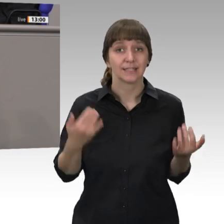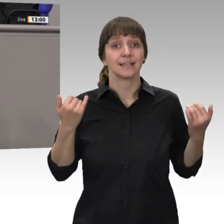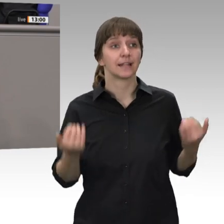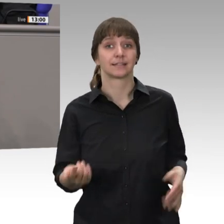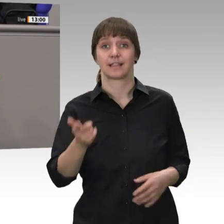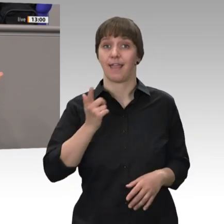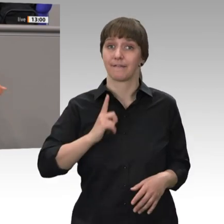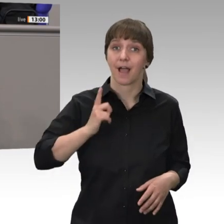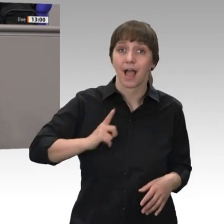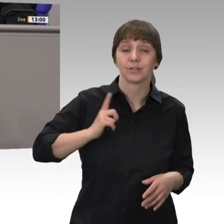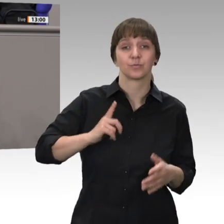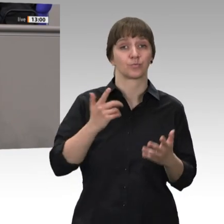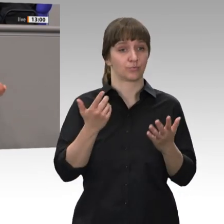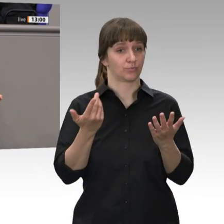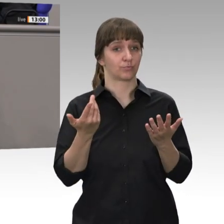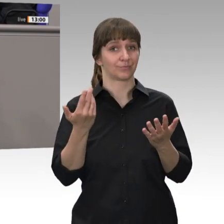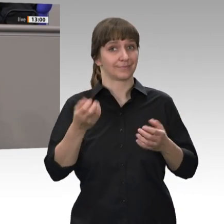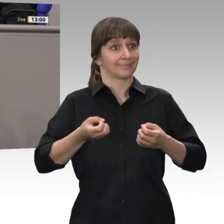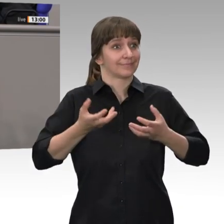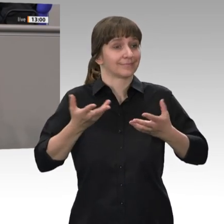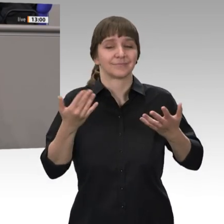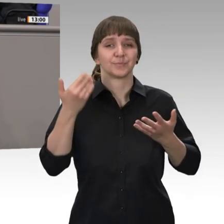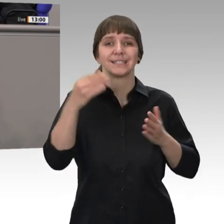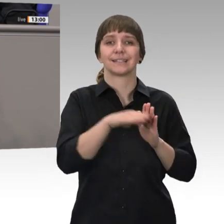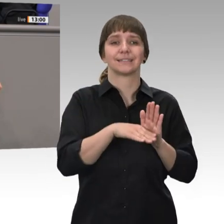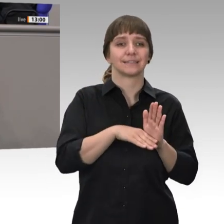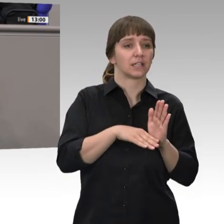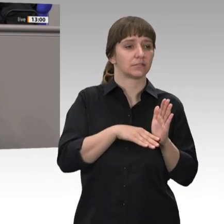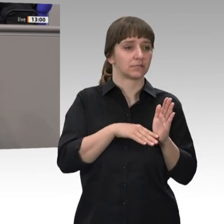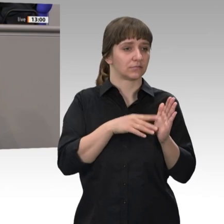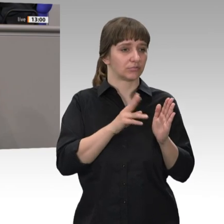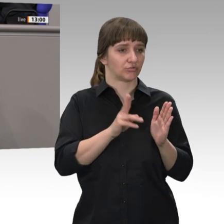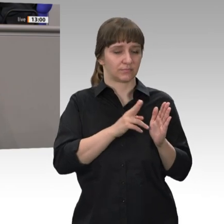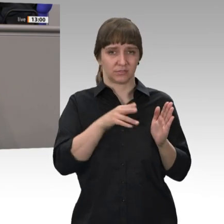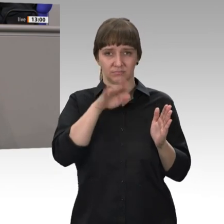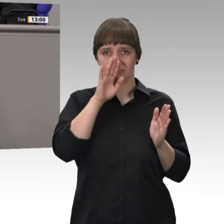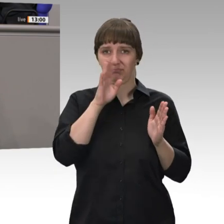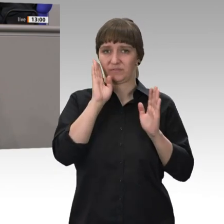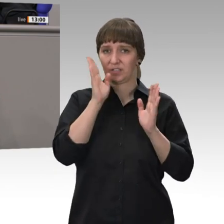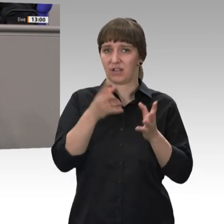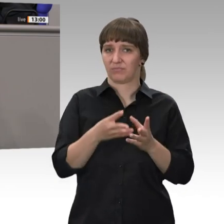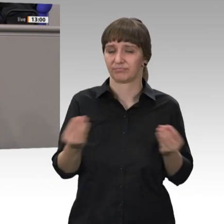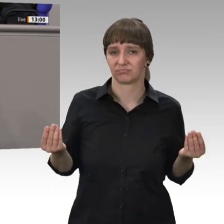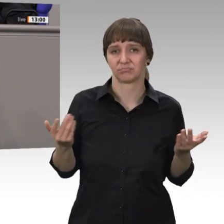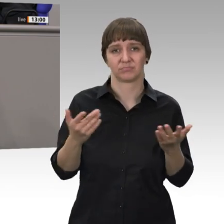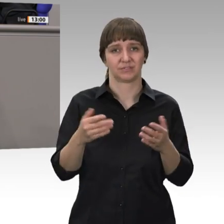die ein Gesetz nachher gar nicht erfüllen kann und damit Enttäuschung und Vertrauensverlust in die gesetzliche Rentenversicherung produzieren.